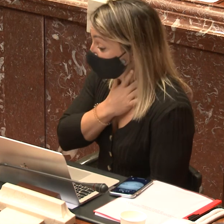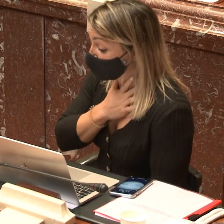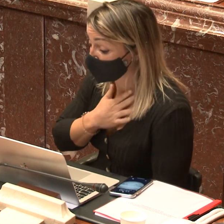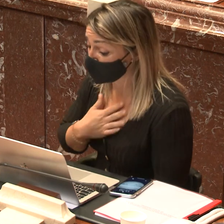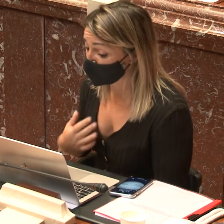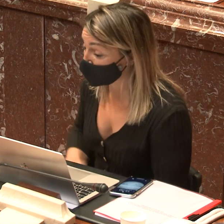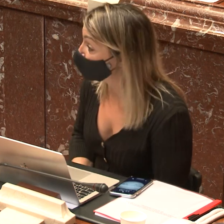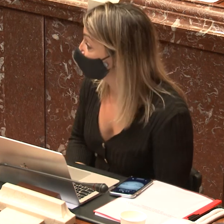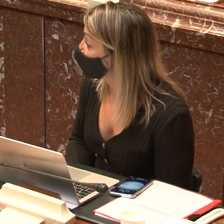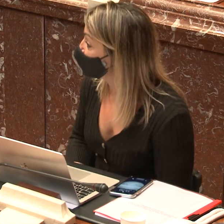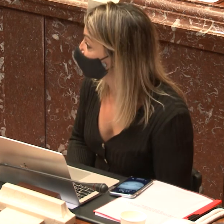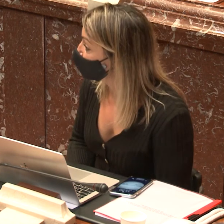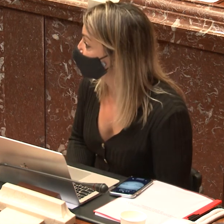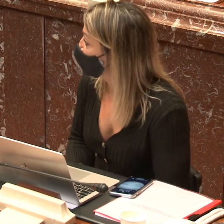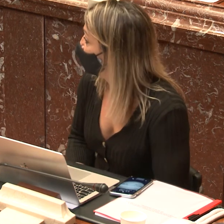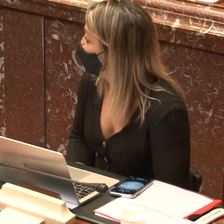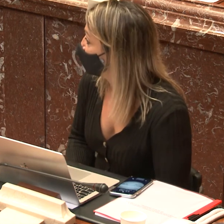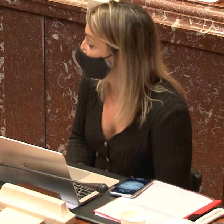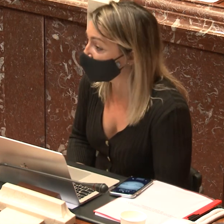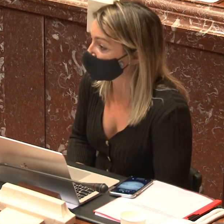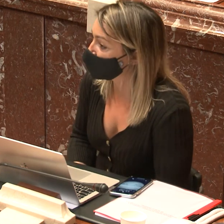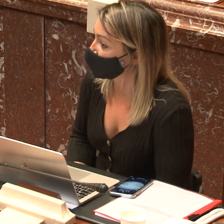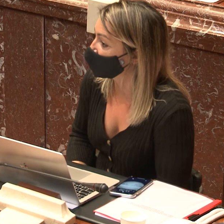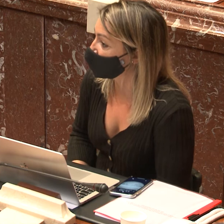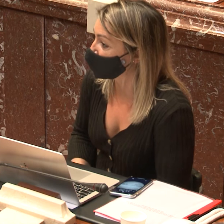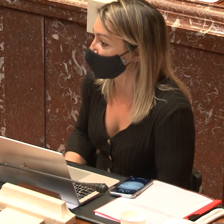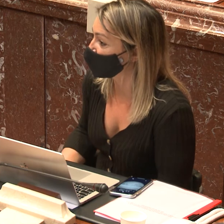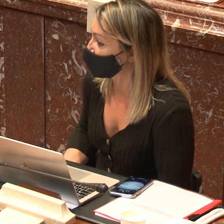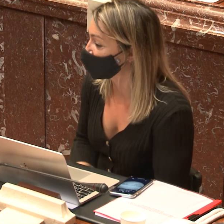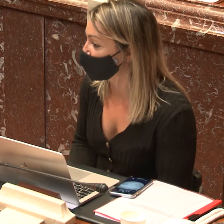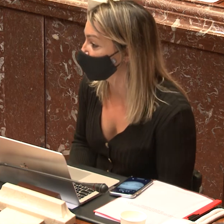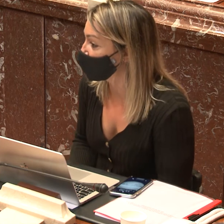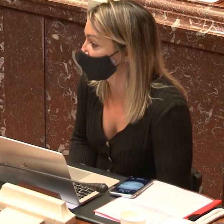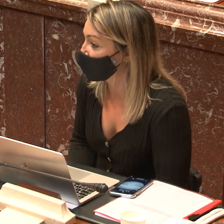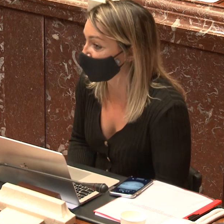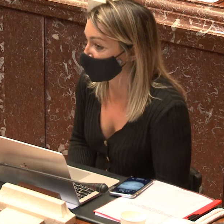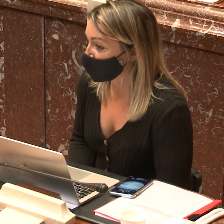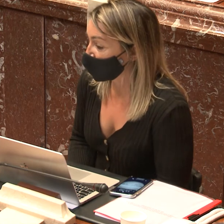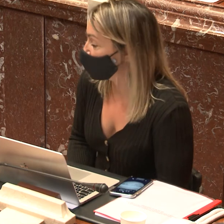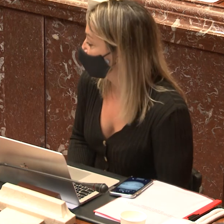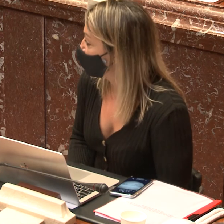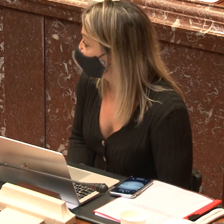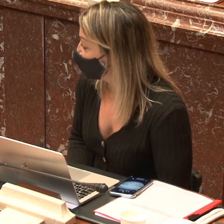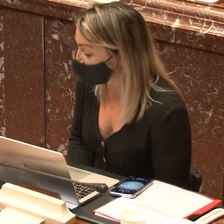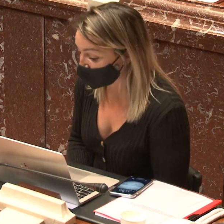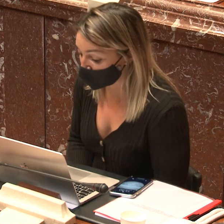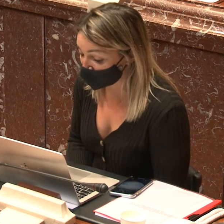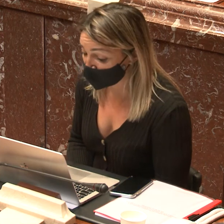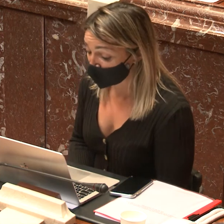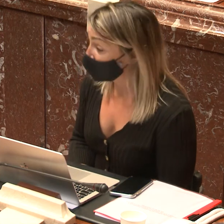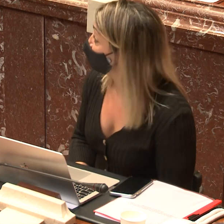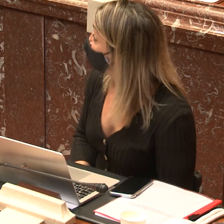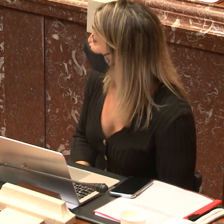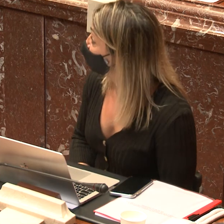en la que a lo mejor estamos hablando de que el castellano no sea la lengua oficial, estamos entrando en materia, creo que no se deberían ni